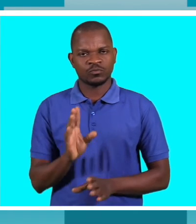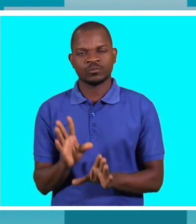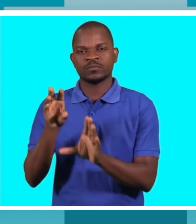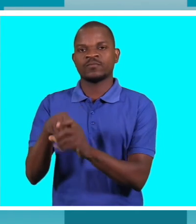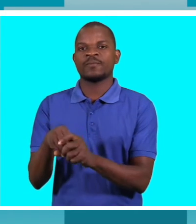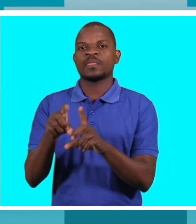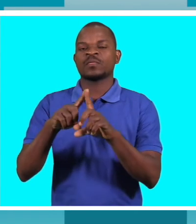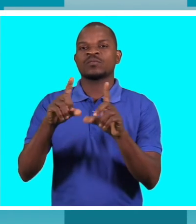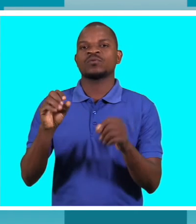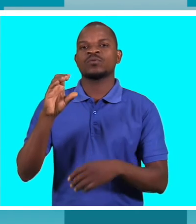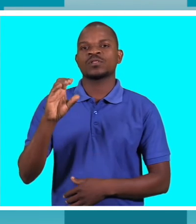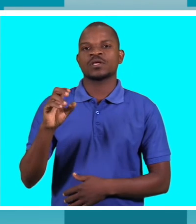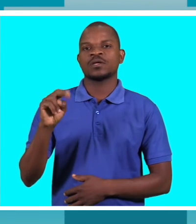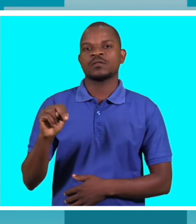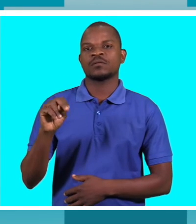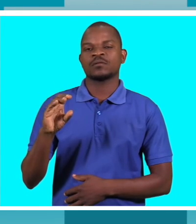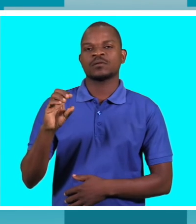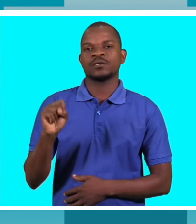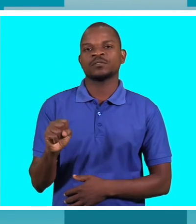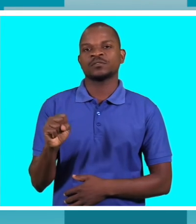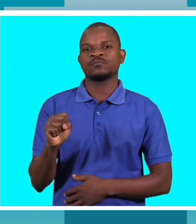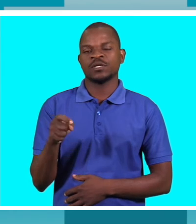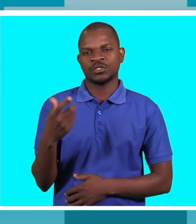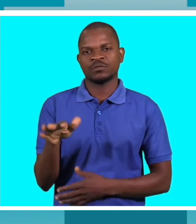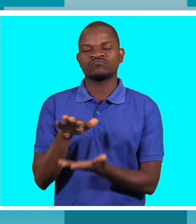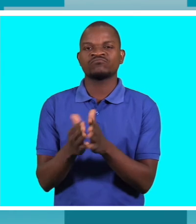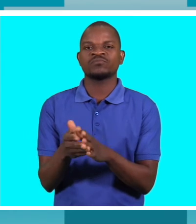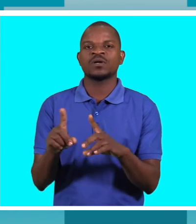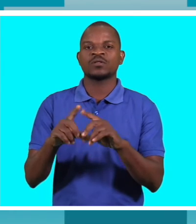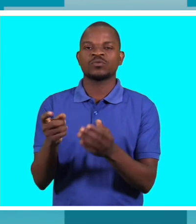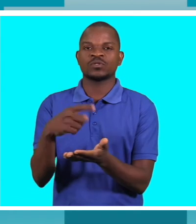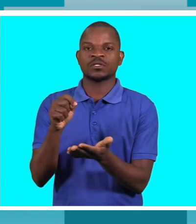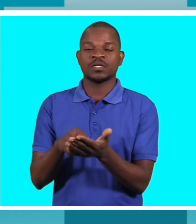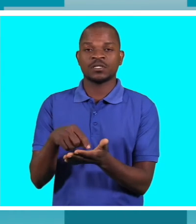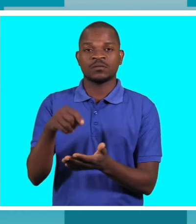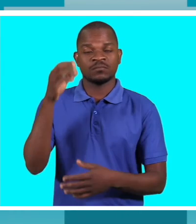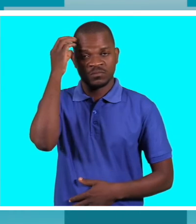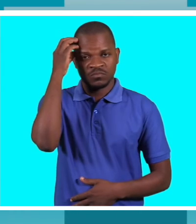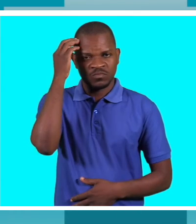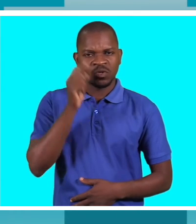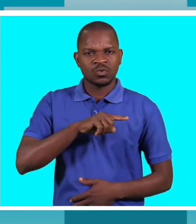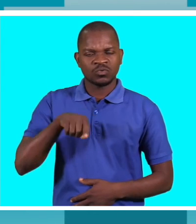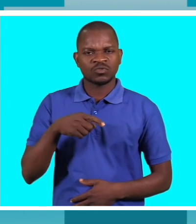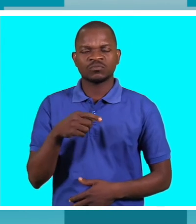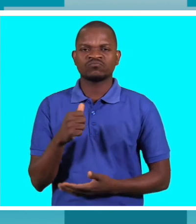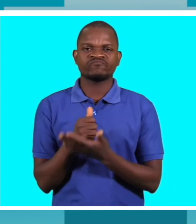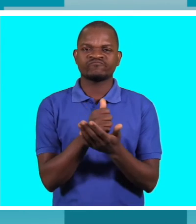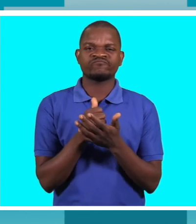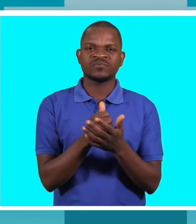CNCS está organizando ao nível da cidade de Maputo onde vamos oferecer diferentes tipos de serviços na área de